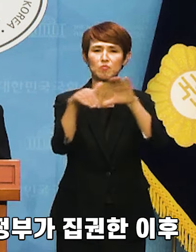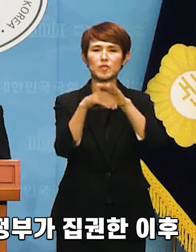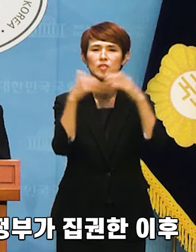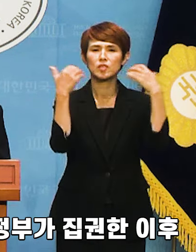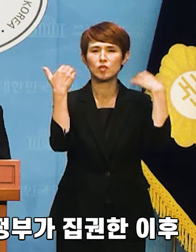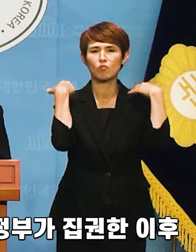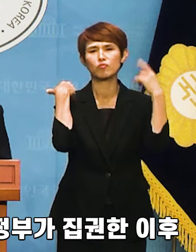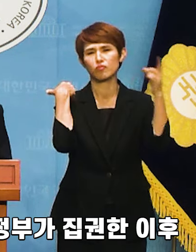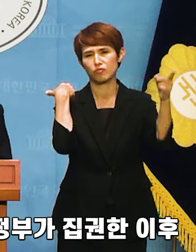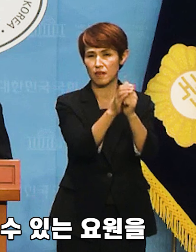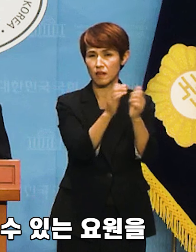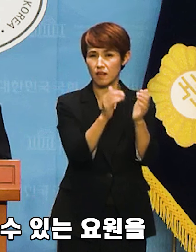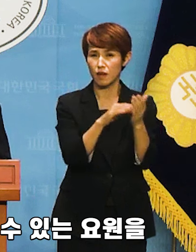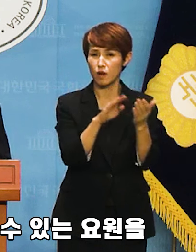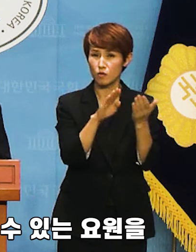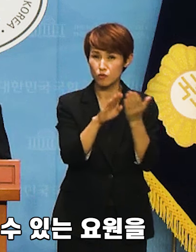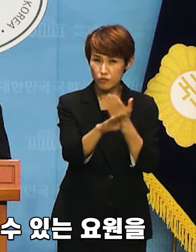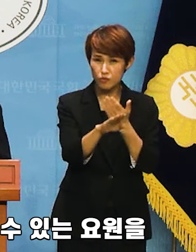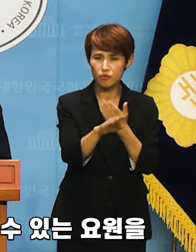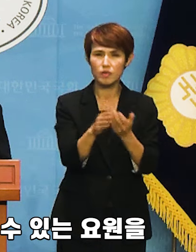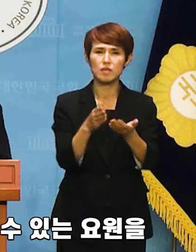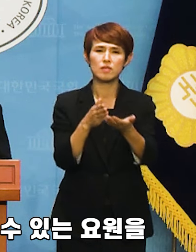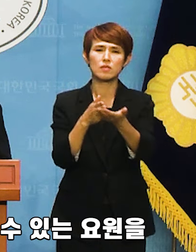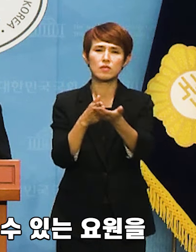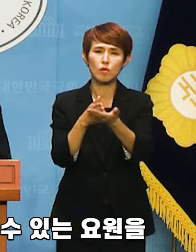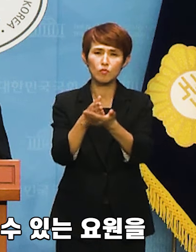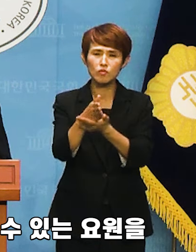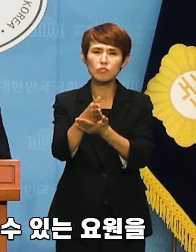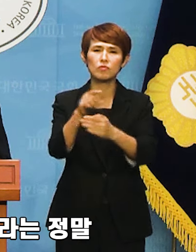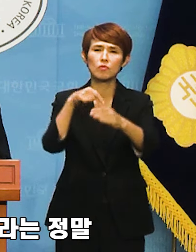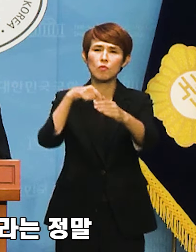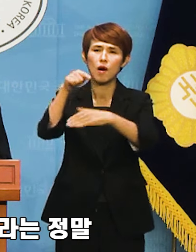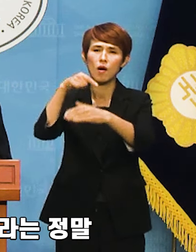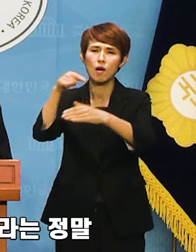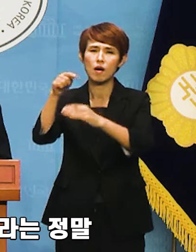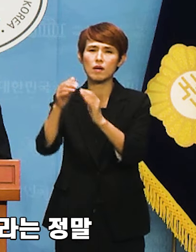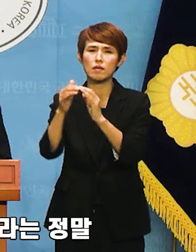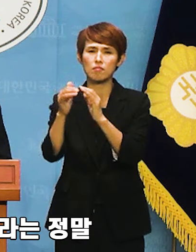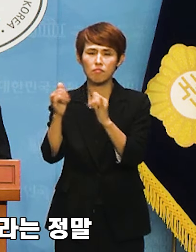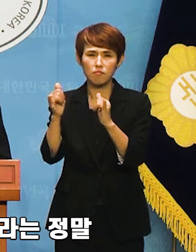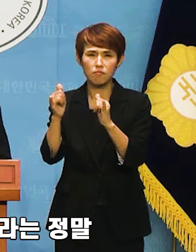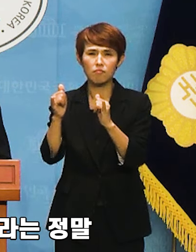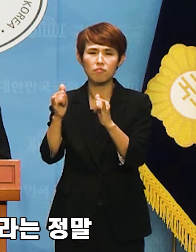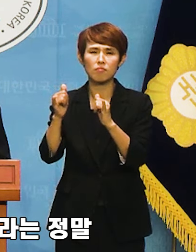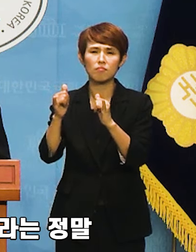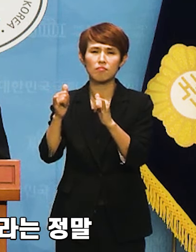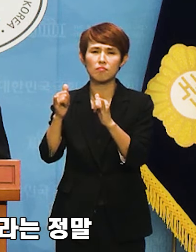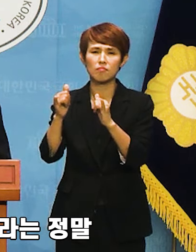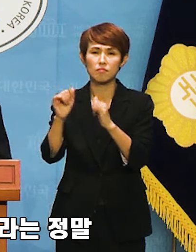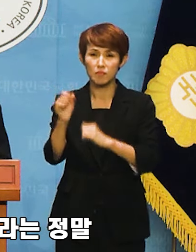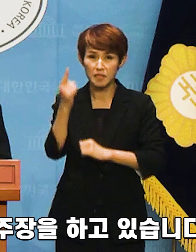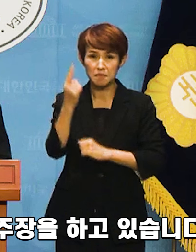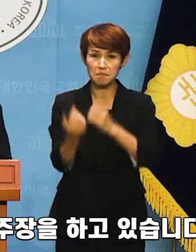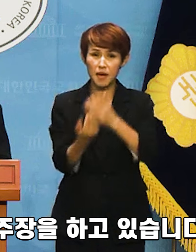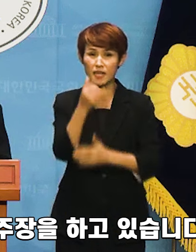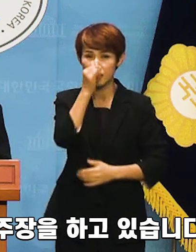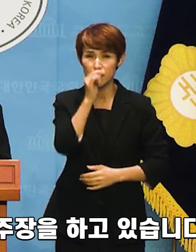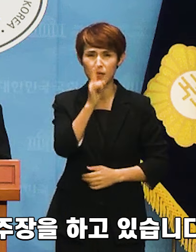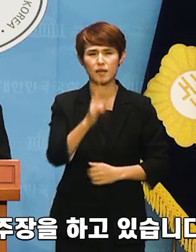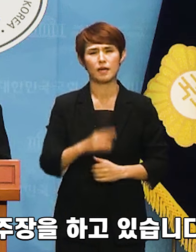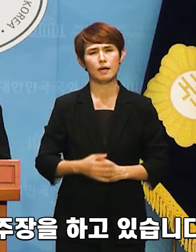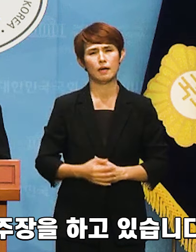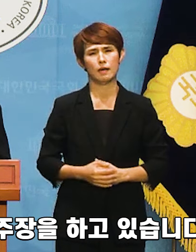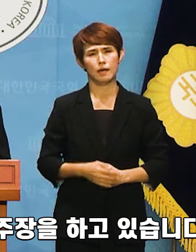정부가 집권한 이후 전문적인 외부활동을 할 수 있는 요원을 천에서 발생한 것이라는 정말